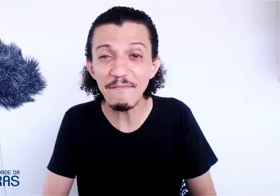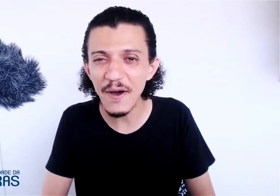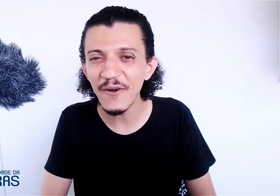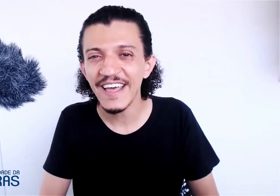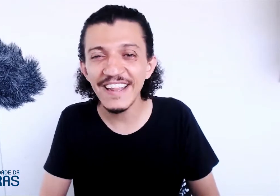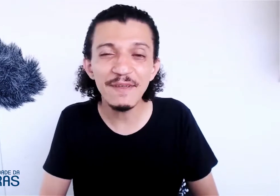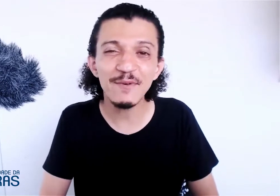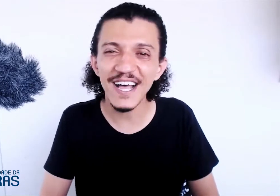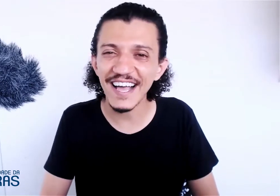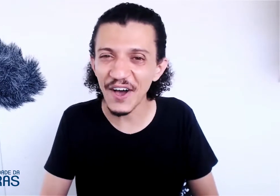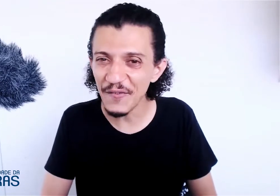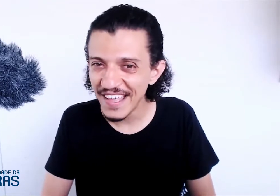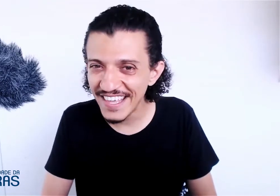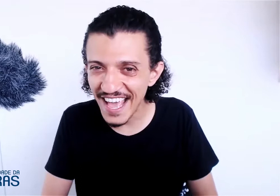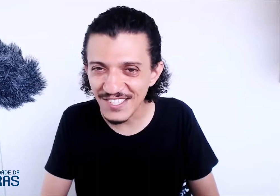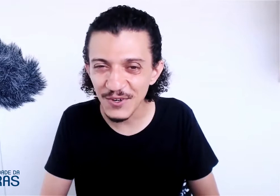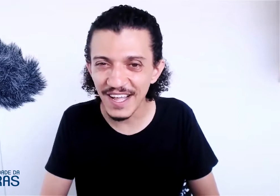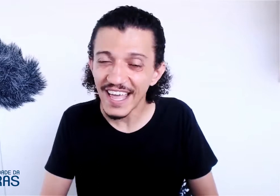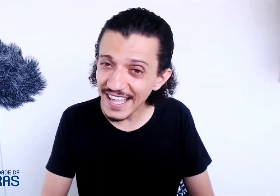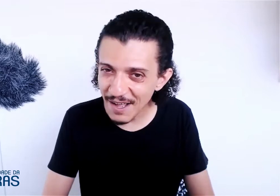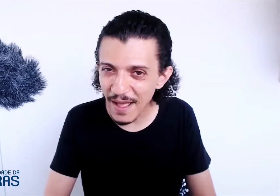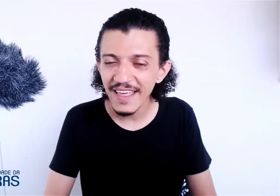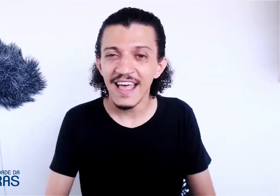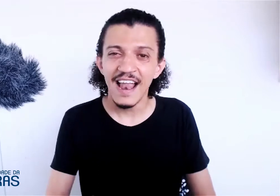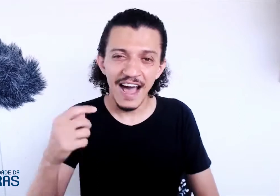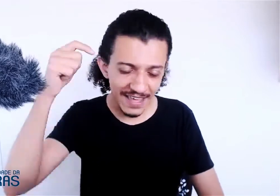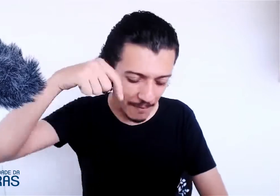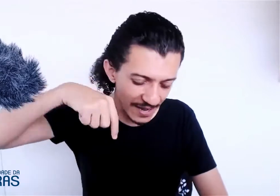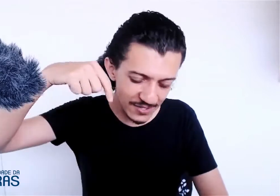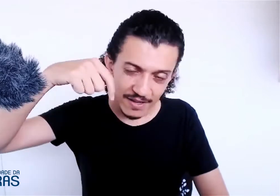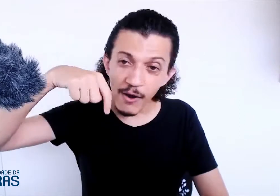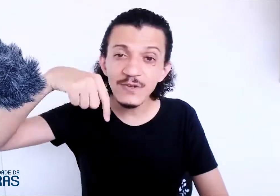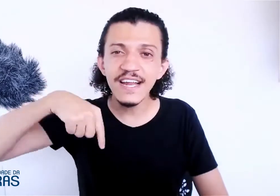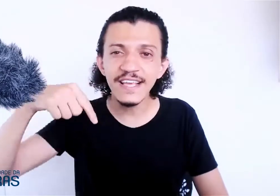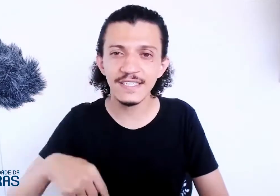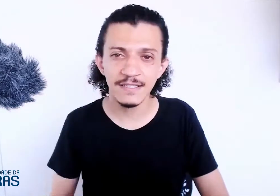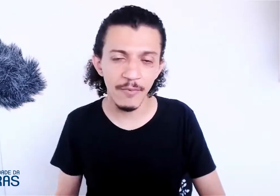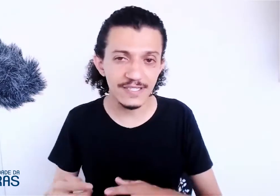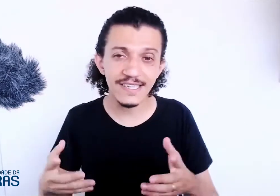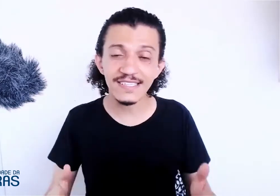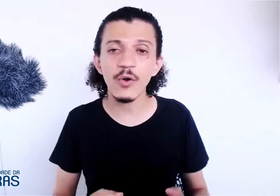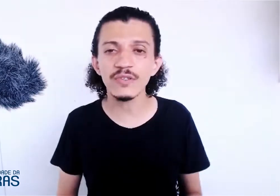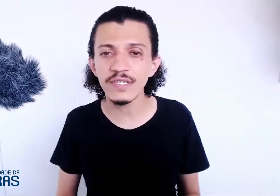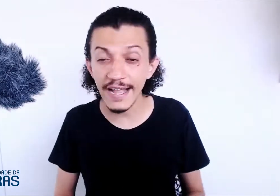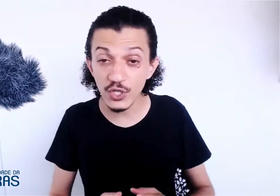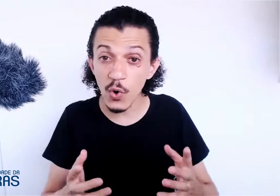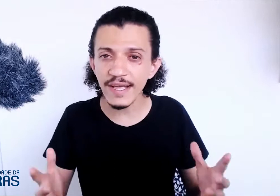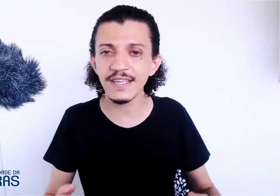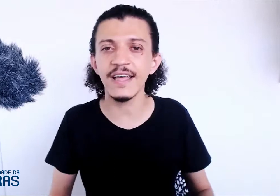meu e da minha esposa Raquel, que é surda. E também, aqui embaixo, tem alguns links. Você pode acessar o nosso site, conhecer